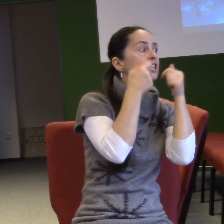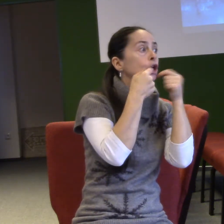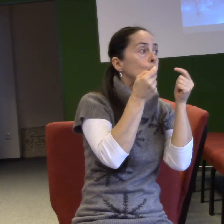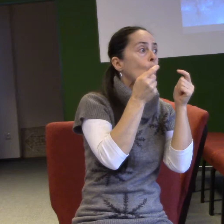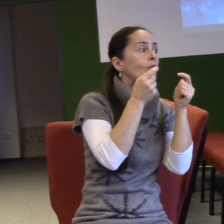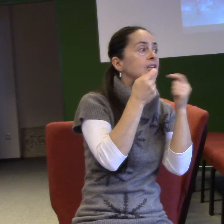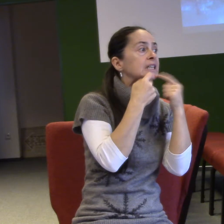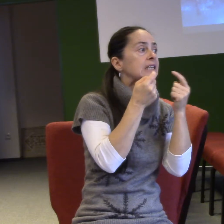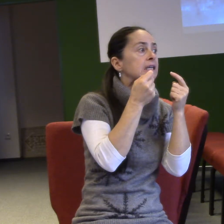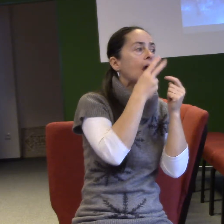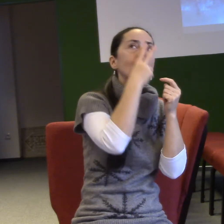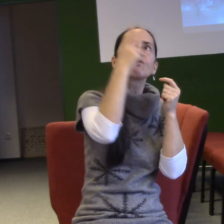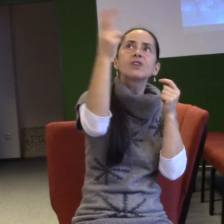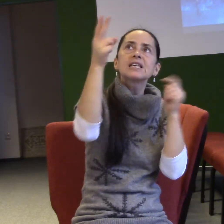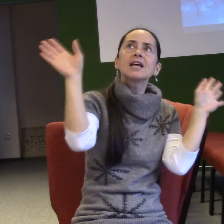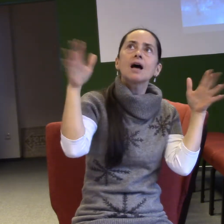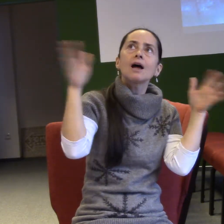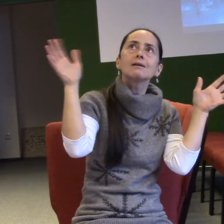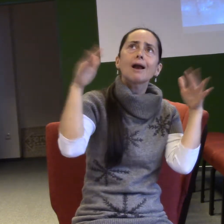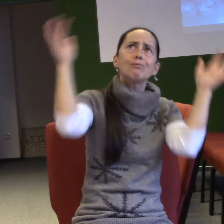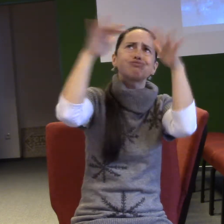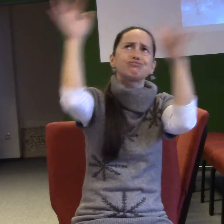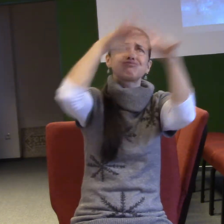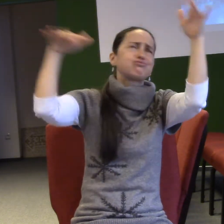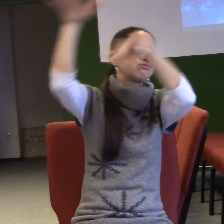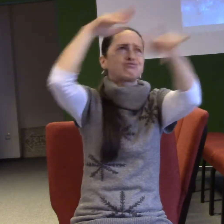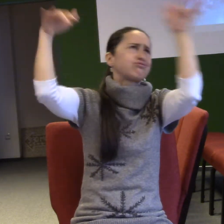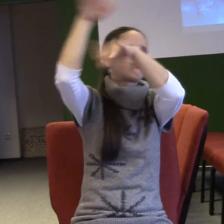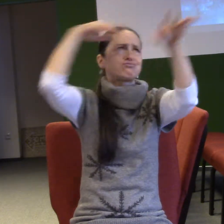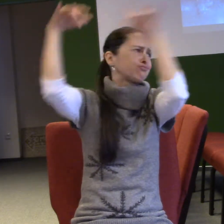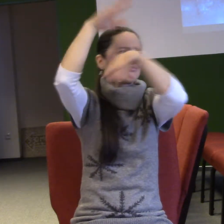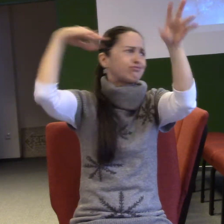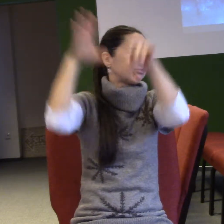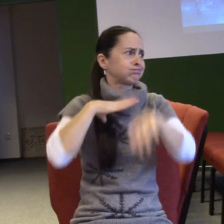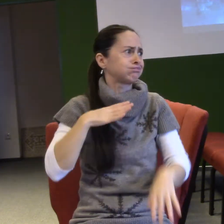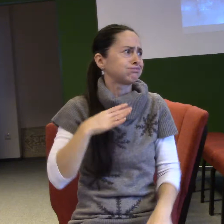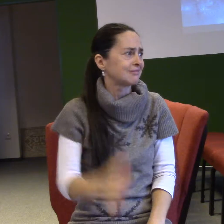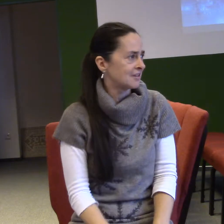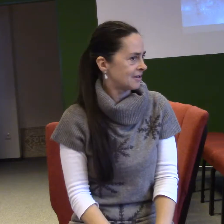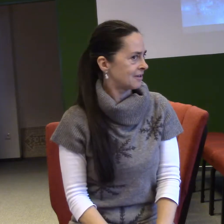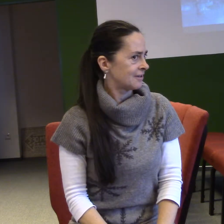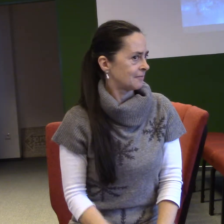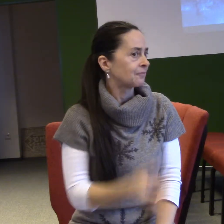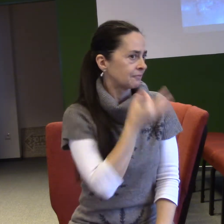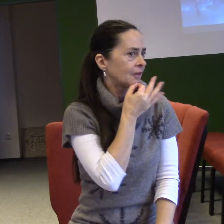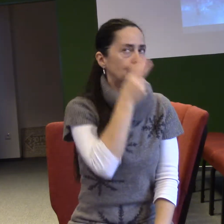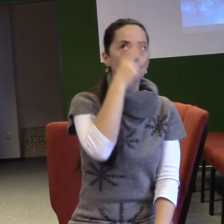lítají. Jaký šrumec kolem země se děje v tom duchovním světě. tak by to hodně pouzbudilo naše modlitby